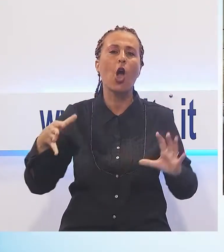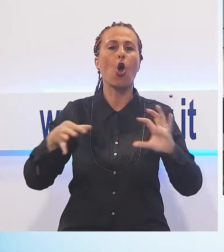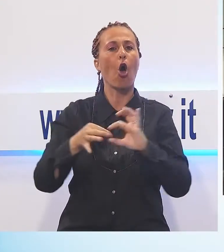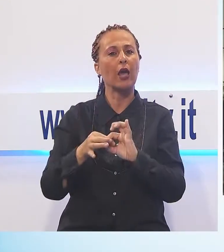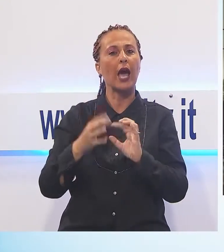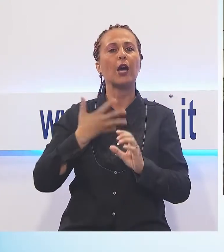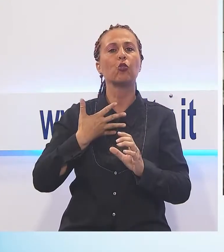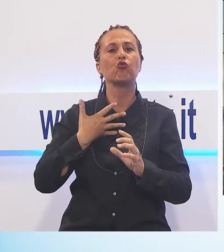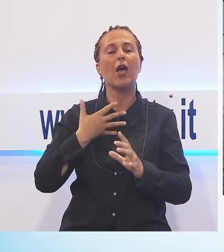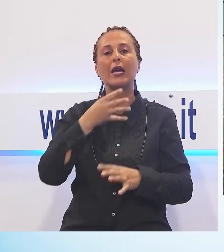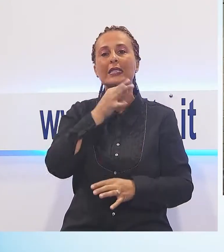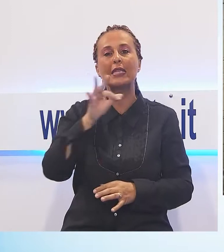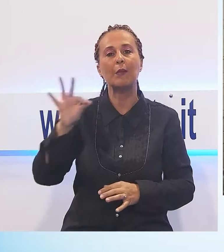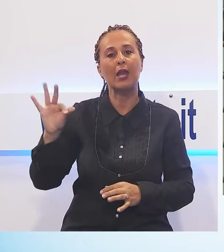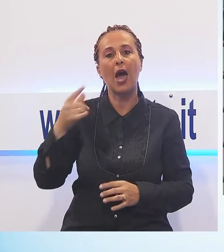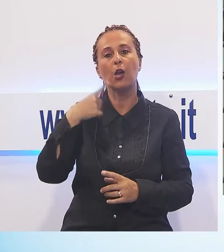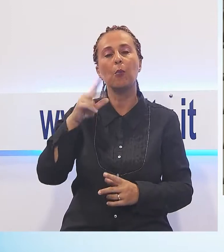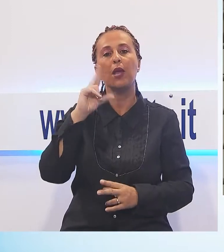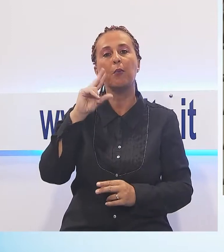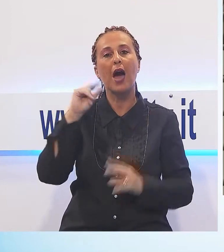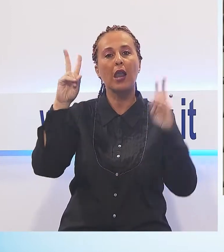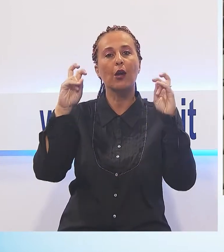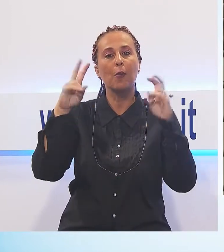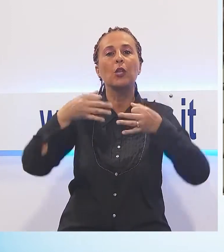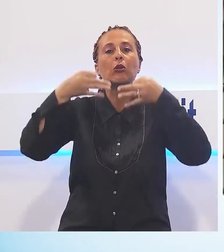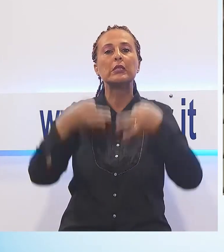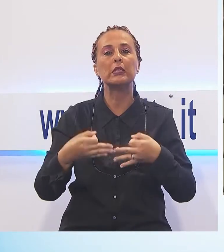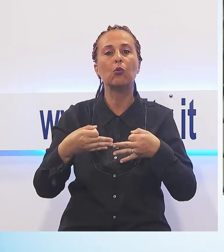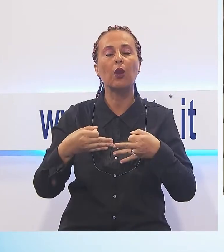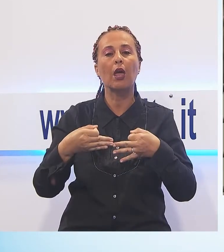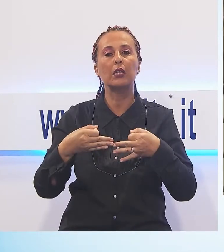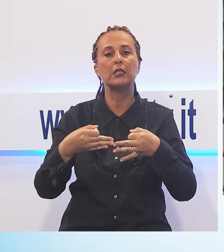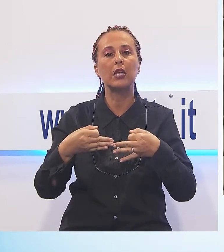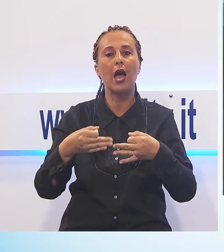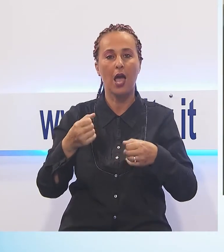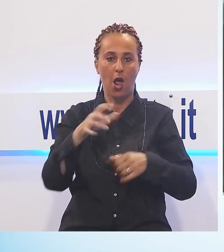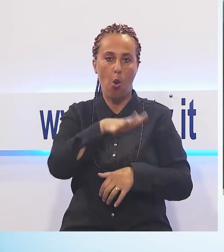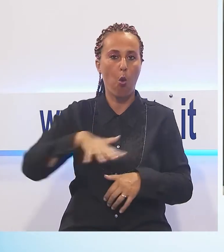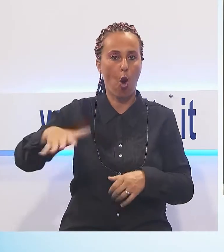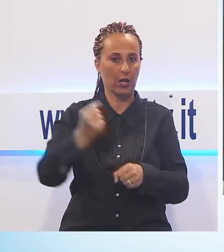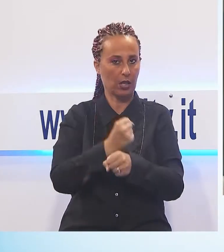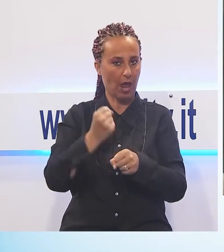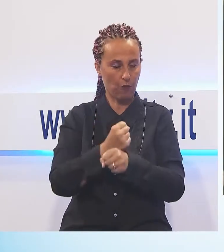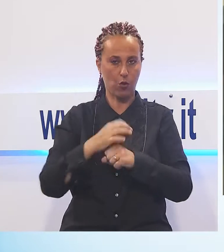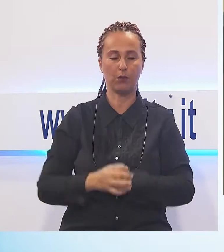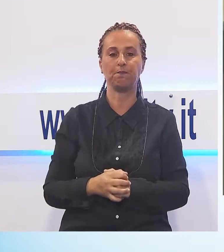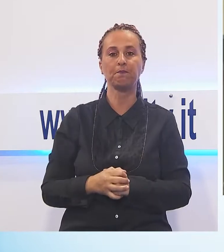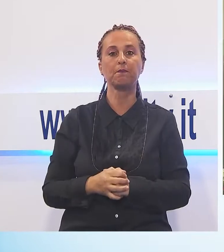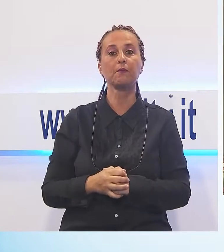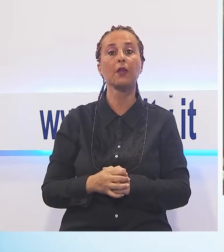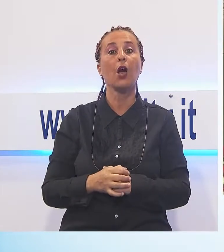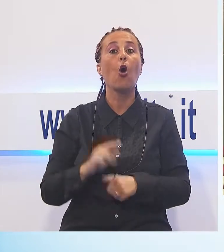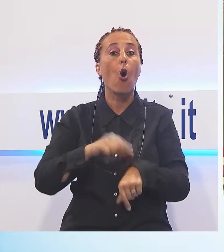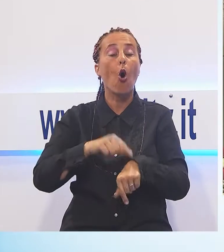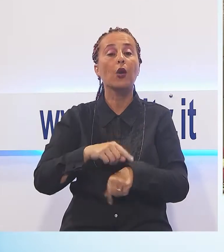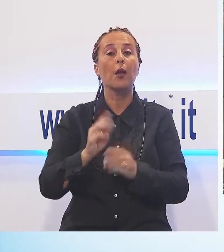sempre di scottante attualità. Il momento clu era fissato per le 12.30, ma un forte e violento temporale ha indotto ad anticipare la